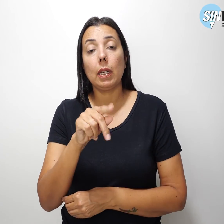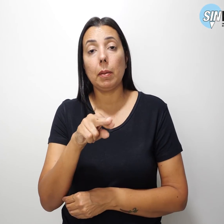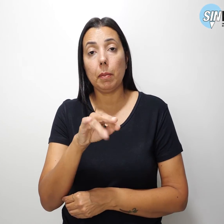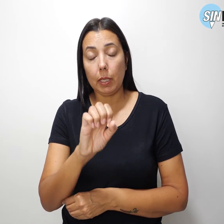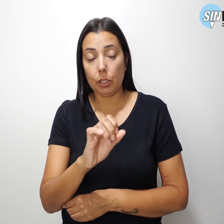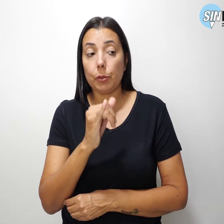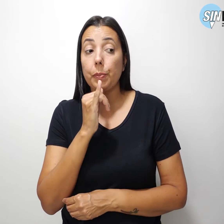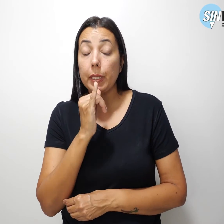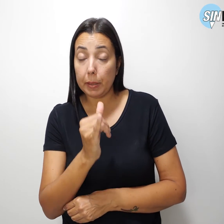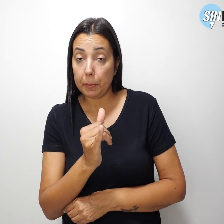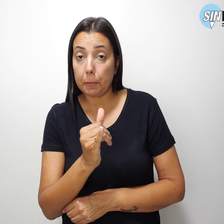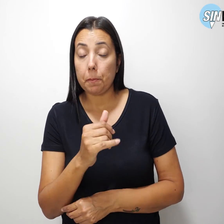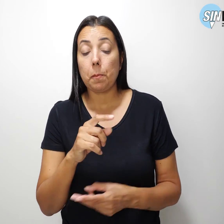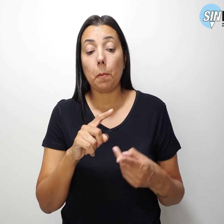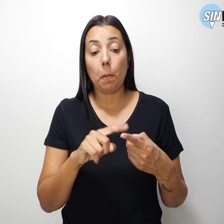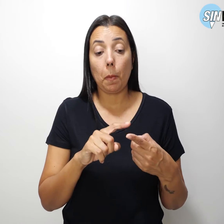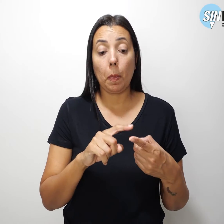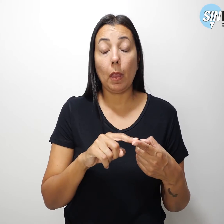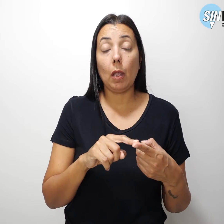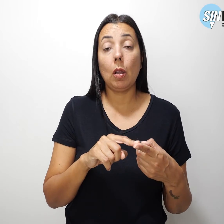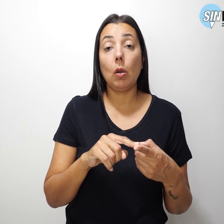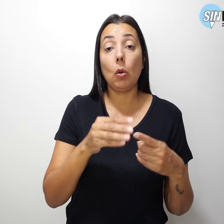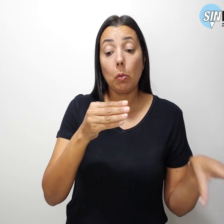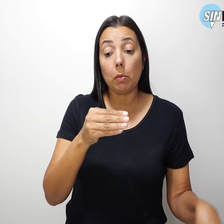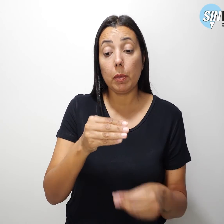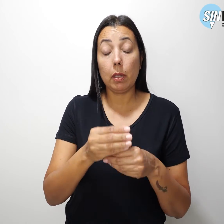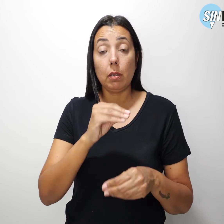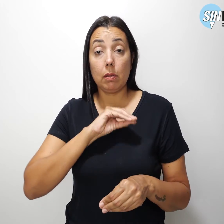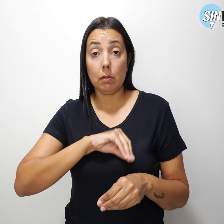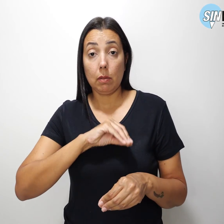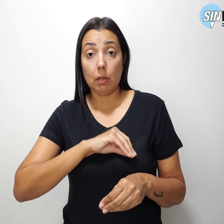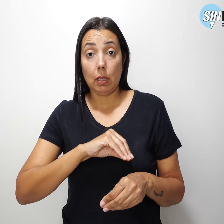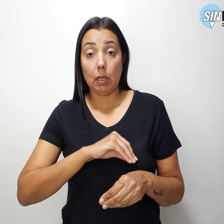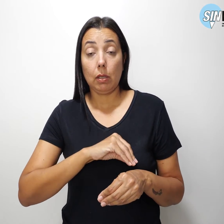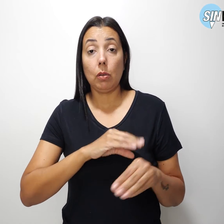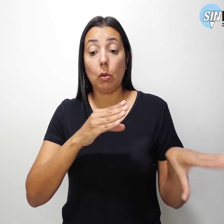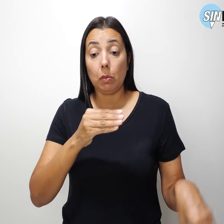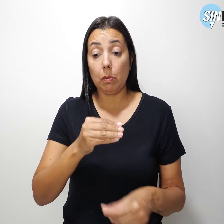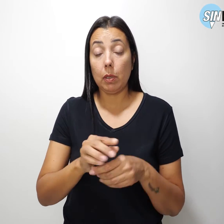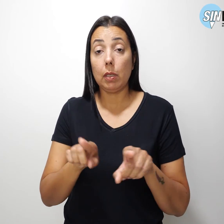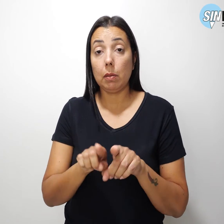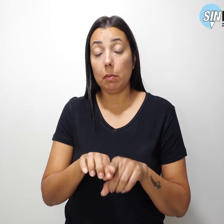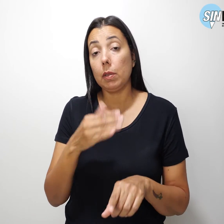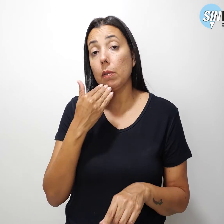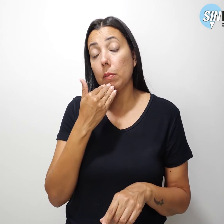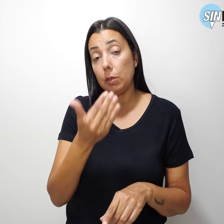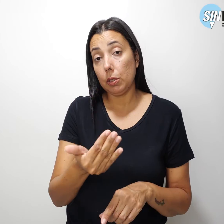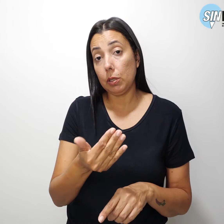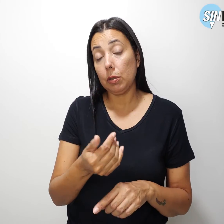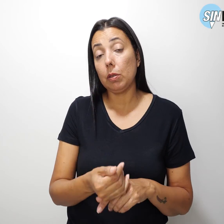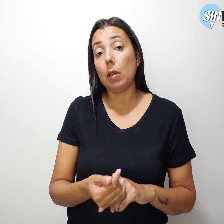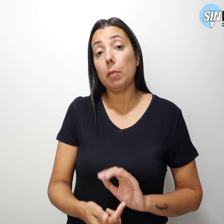exemplo. Além da recomposição salarial, integram a pauta de reivindicações